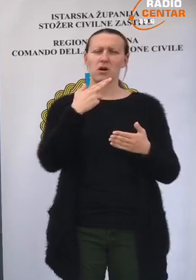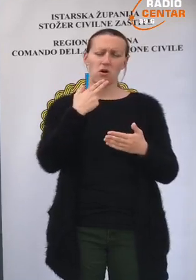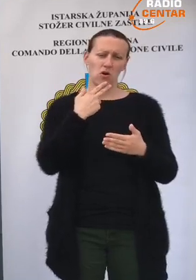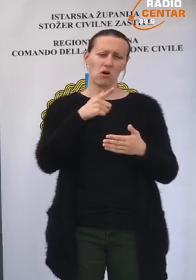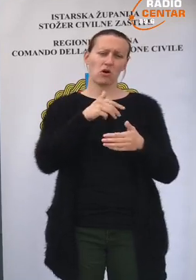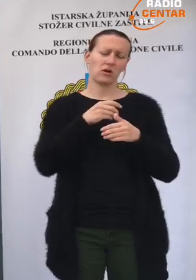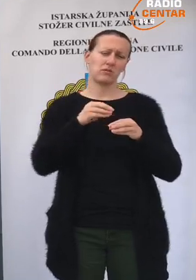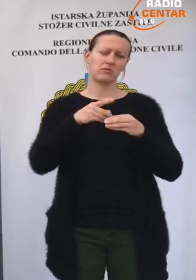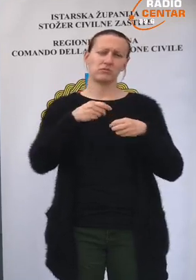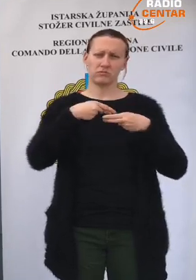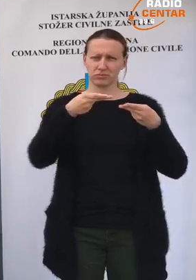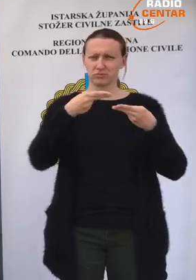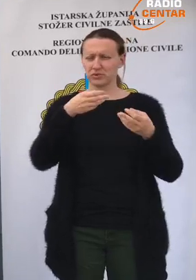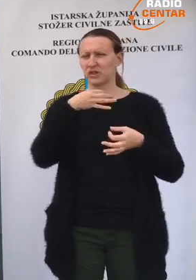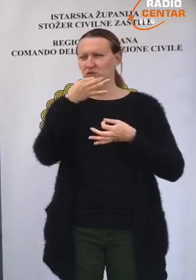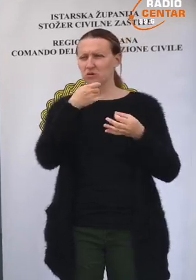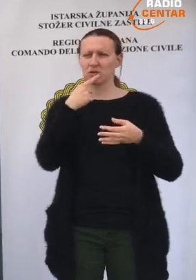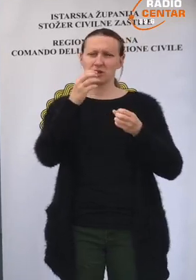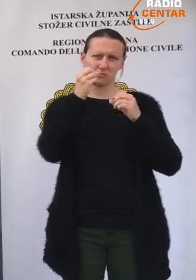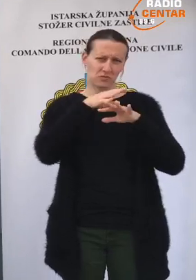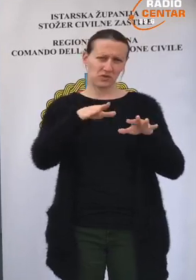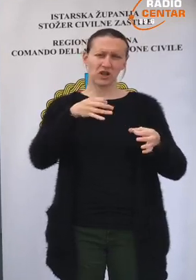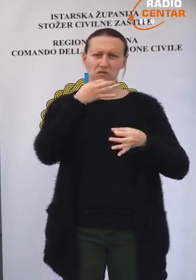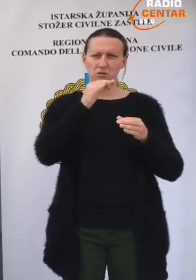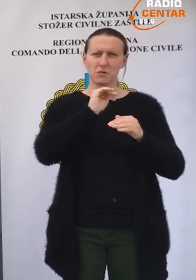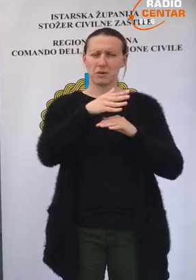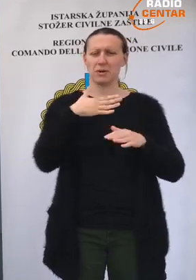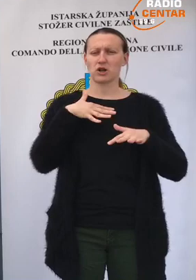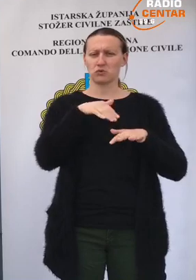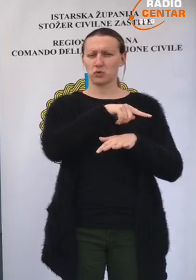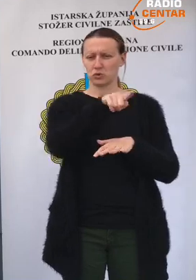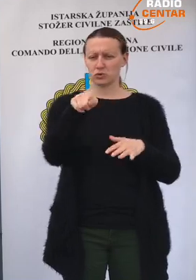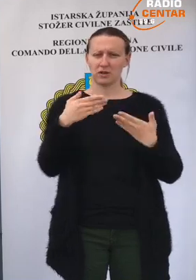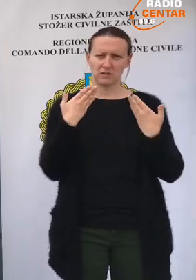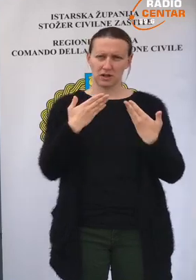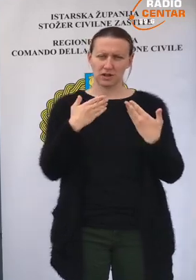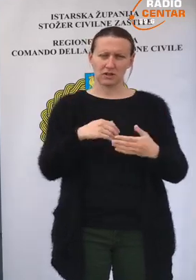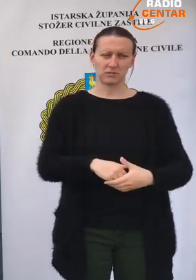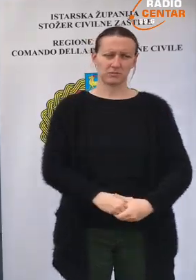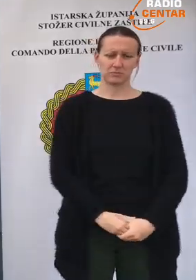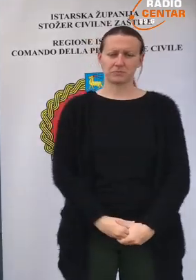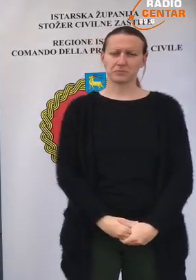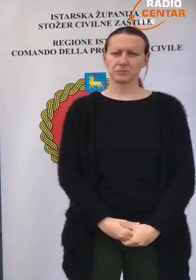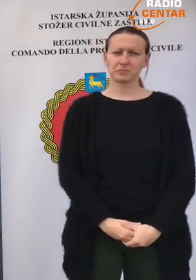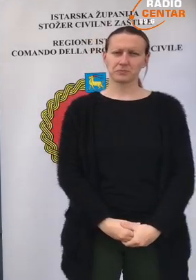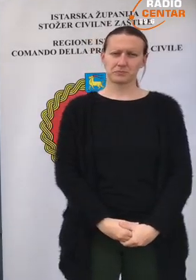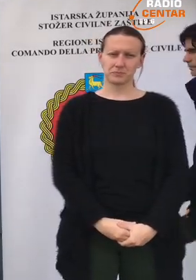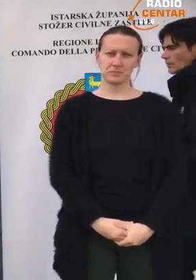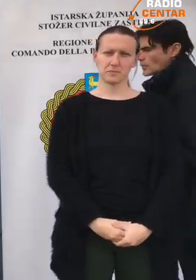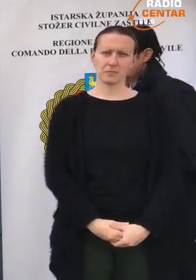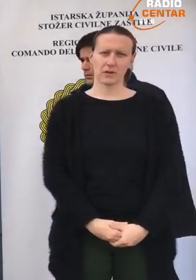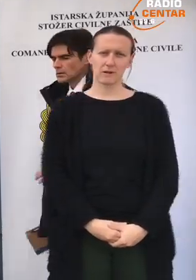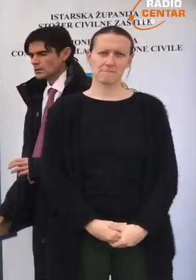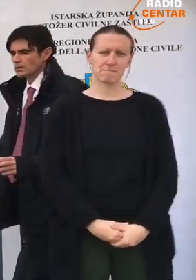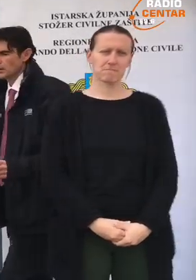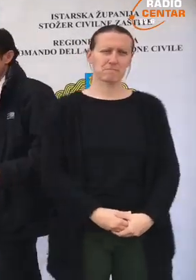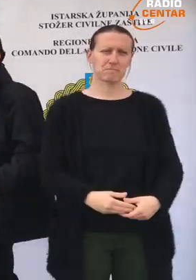vama koji nas prenosite i prenosite nam informaciju prema našim građanima. Hvala.